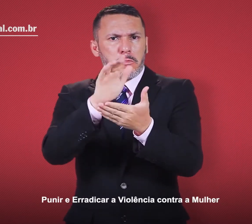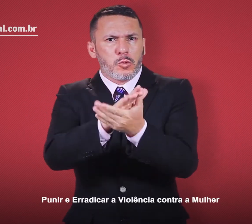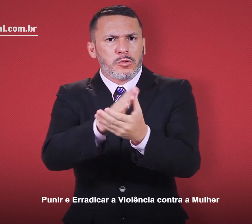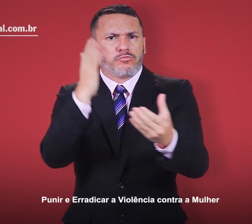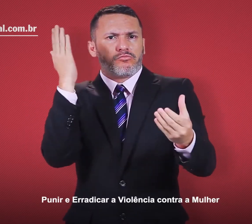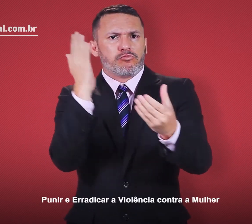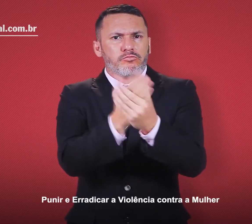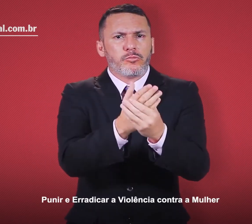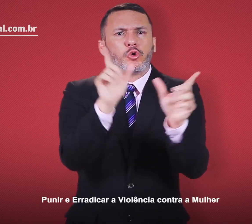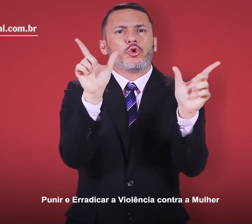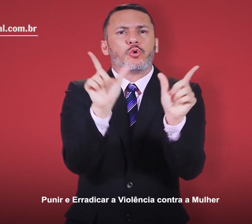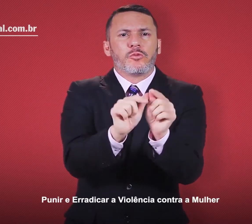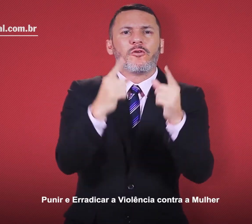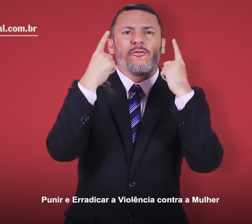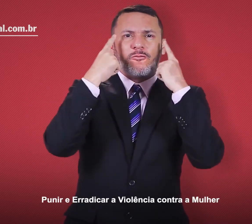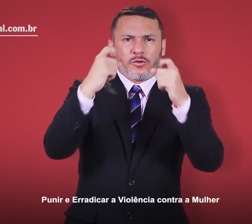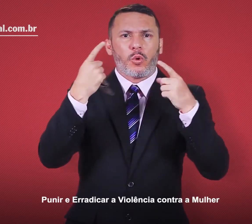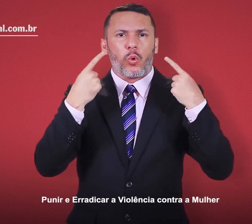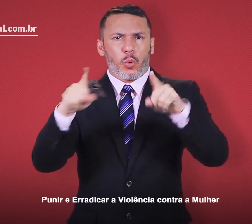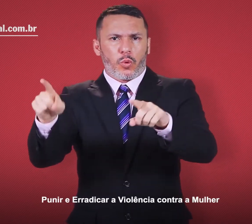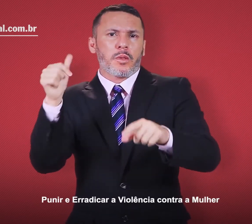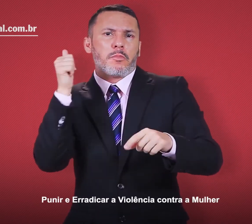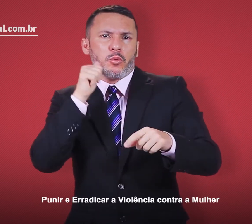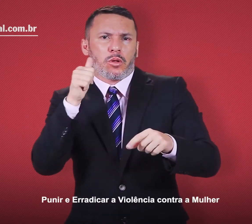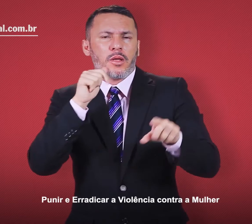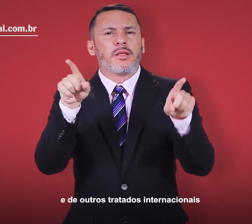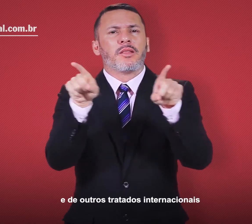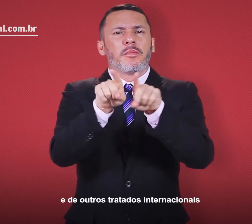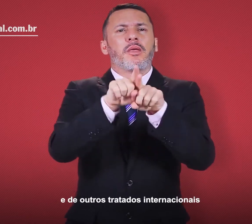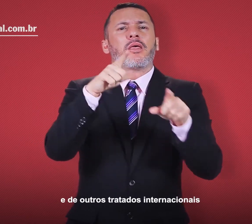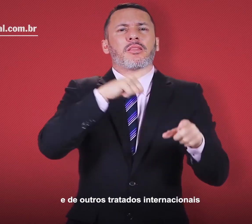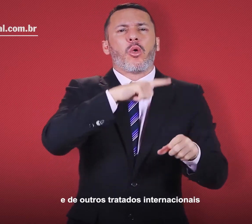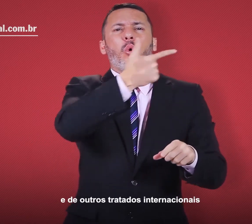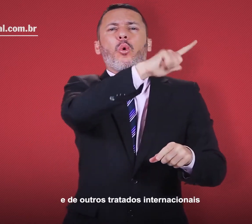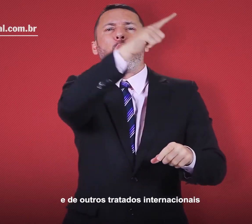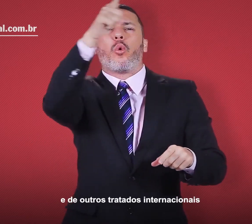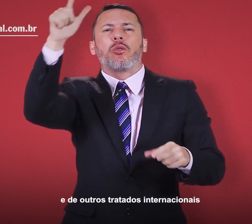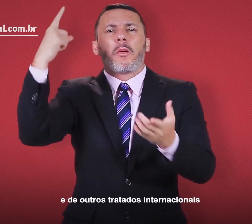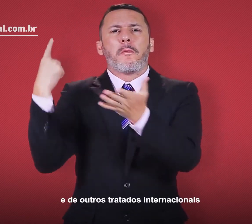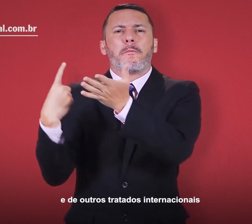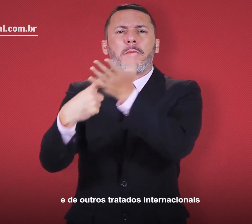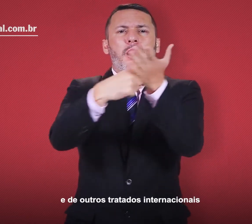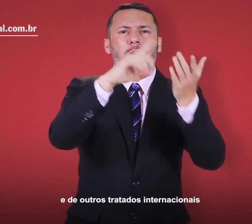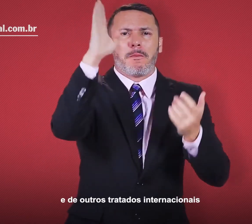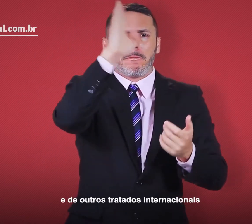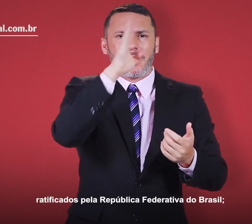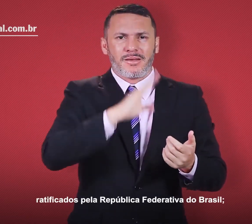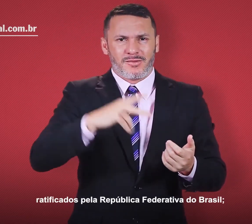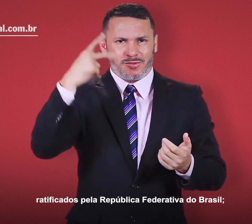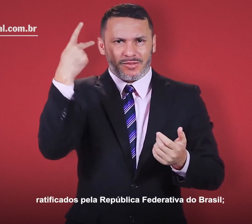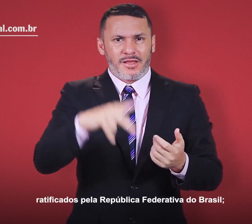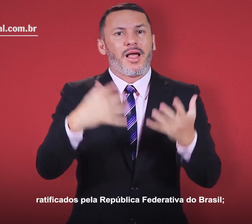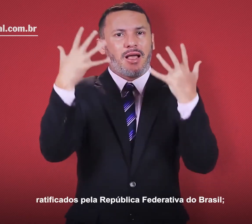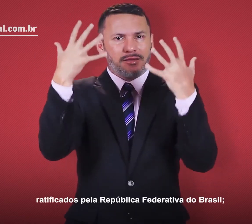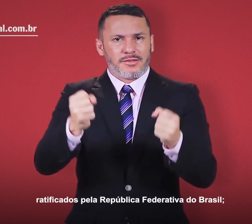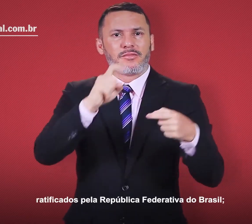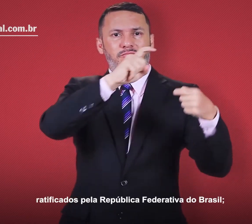e Erradicar a Violência contra a Mulher e de outros tratados internacionais ratificados pela República